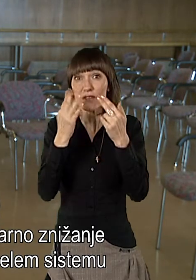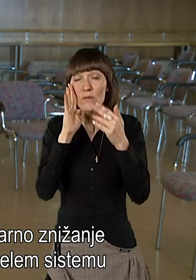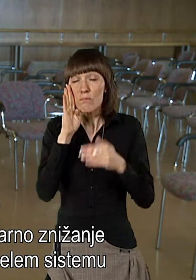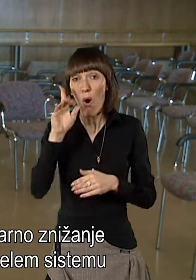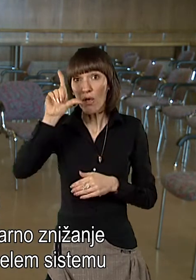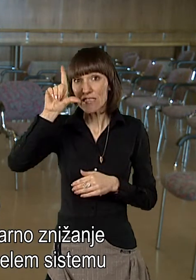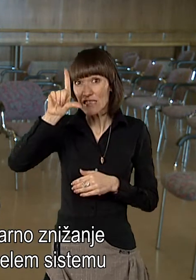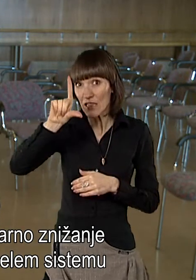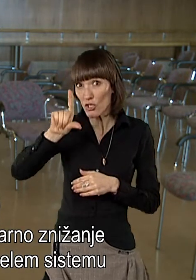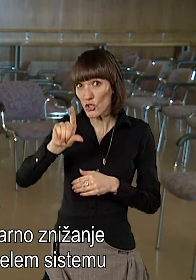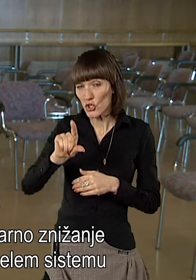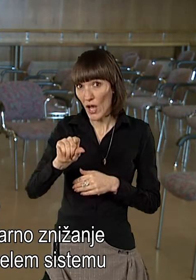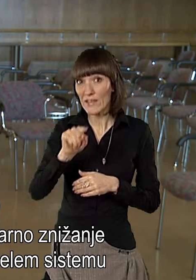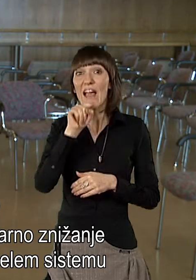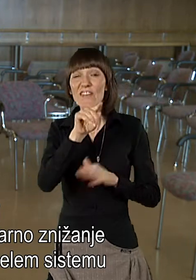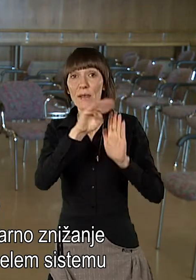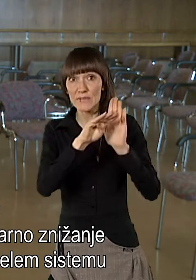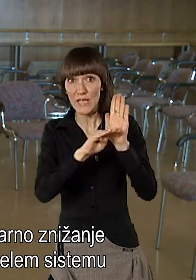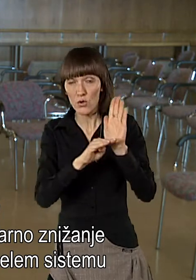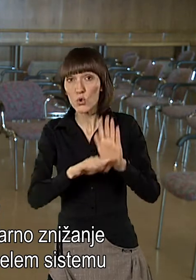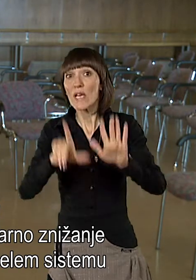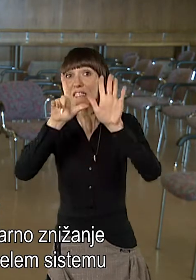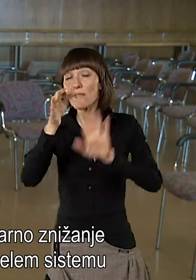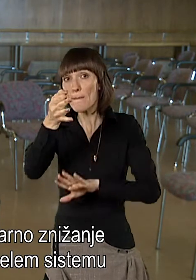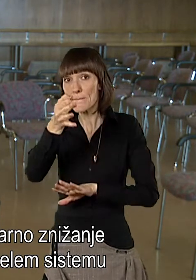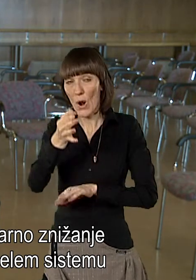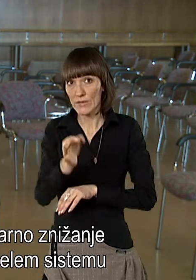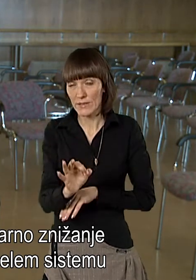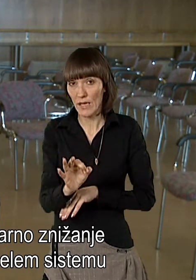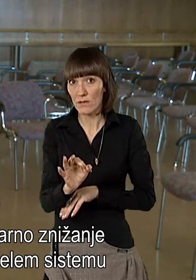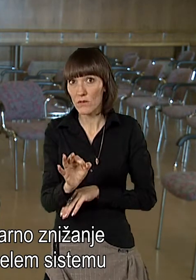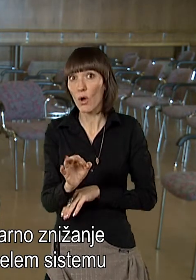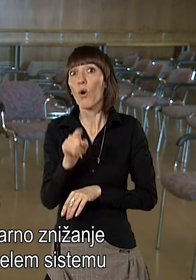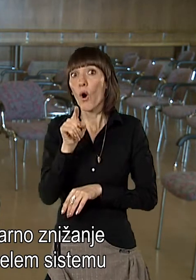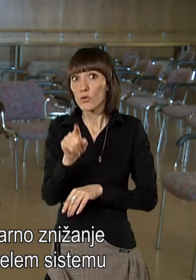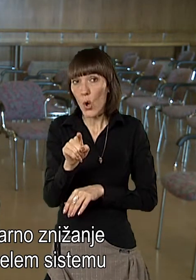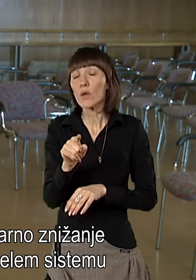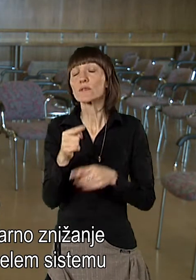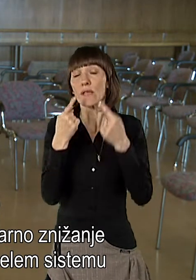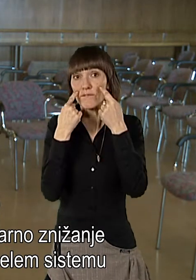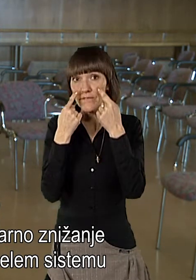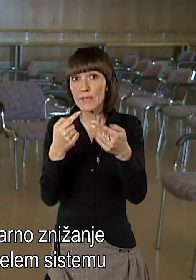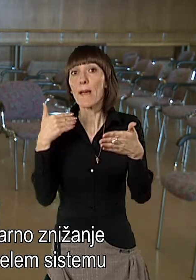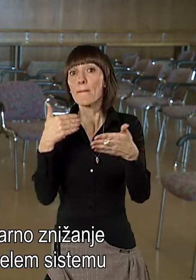predviden in je upoštevan v Zujf o 7%, zniženje se je praktično odrazilo pri